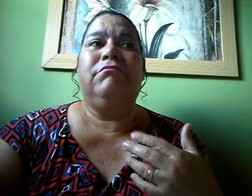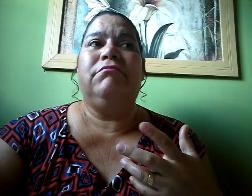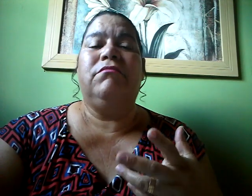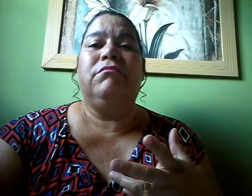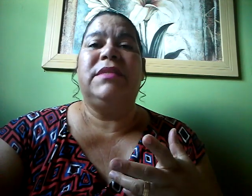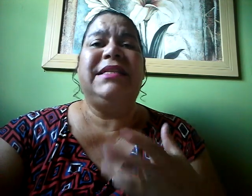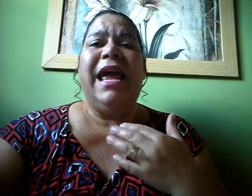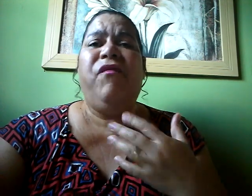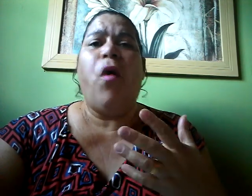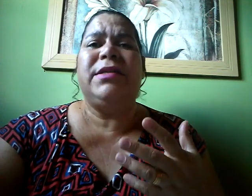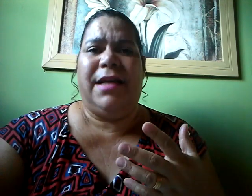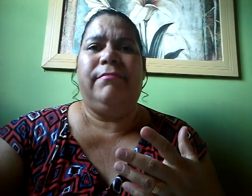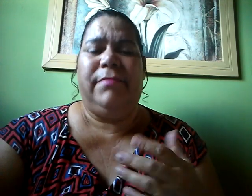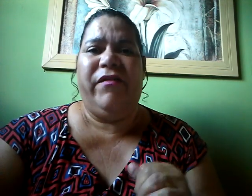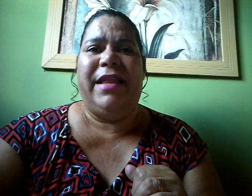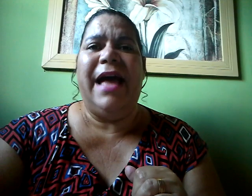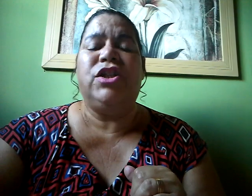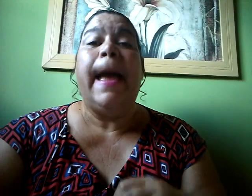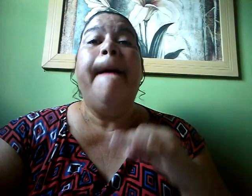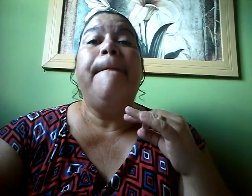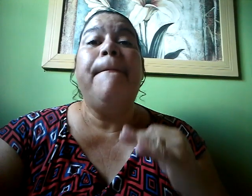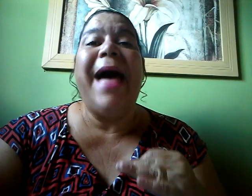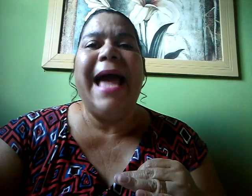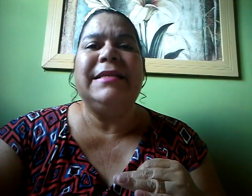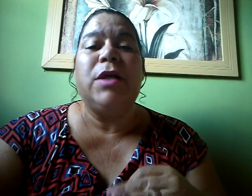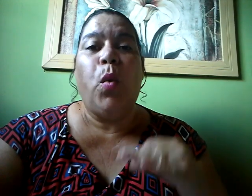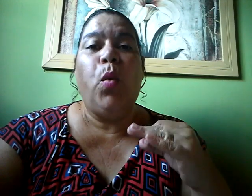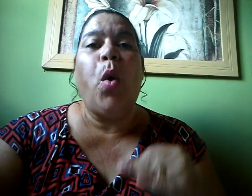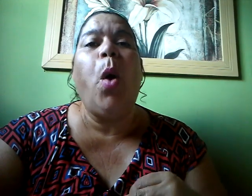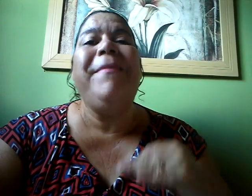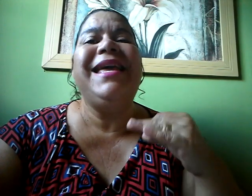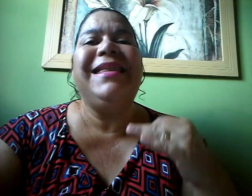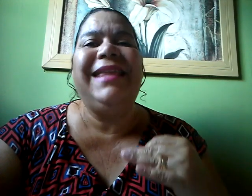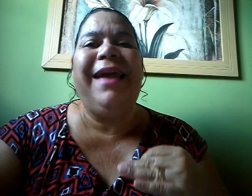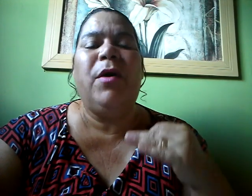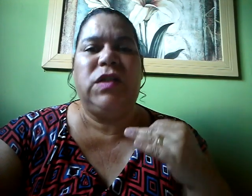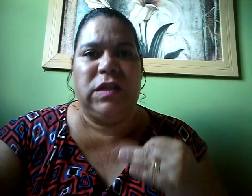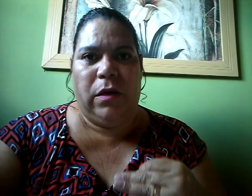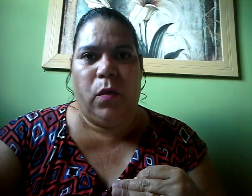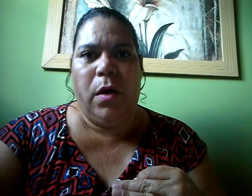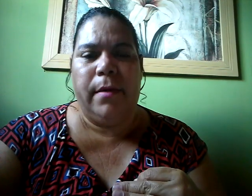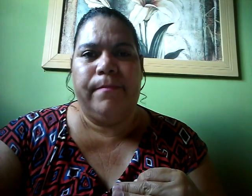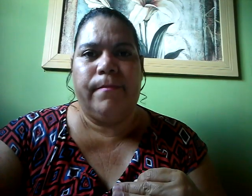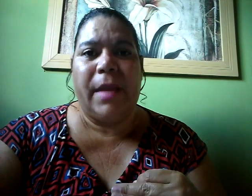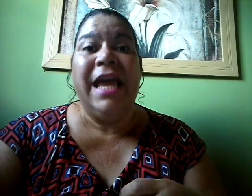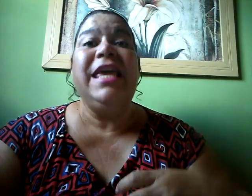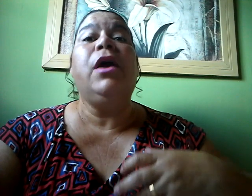Sem força, não verdade? Mas o homem que teme ao Senhor E